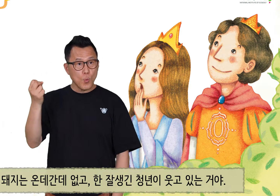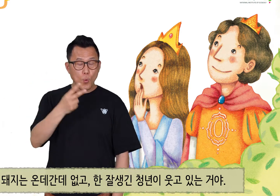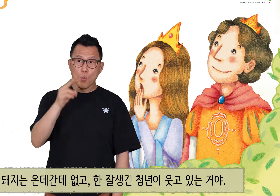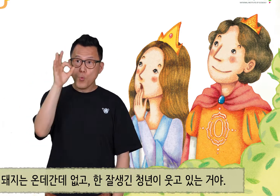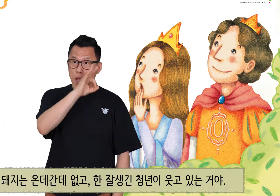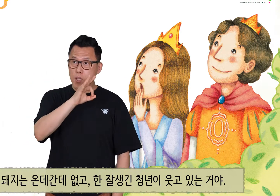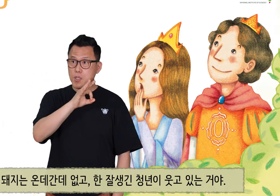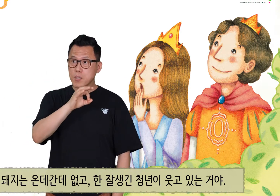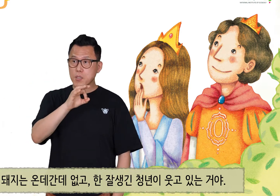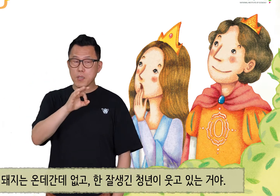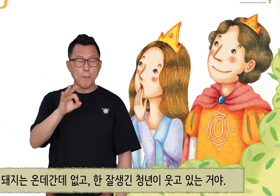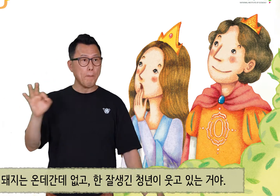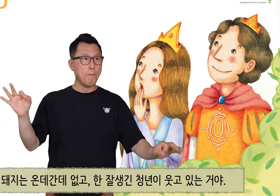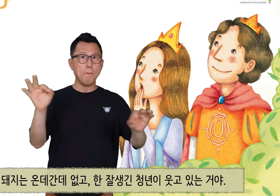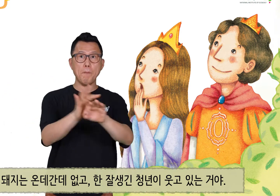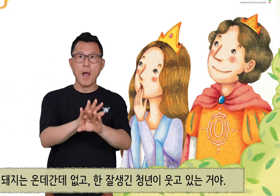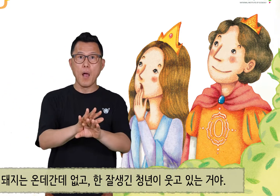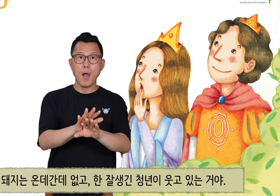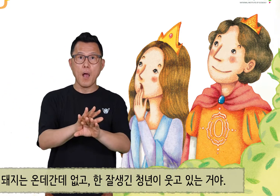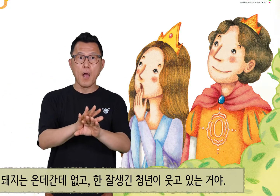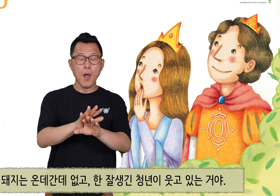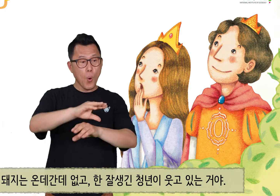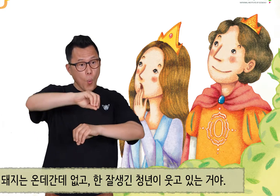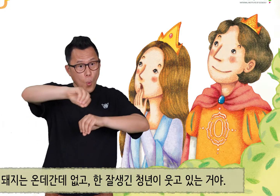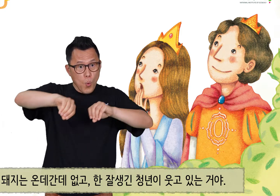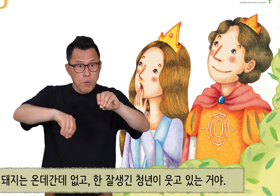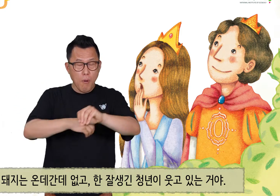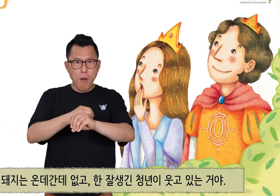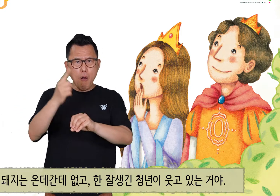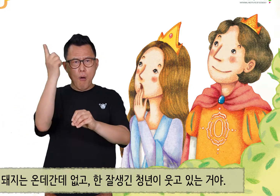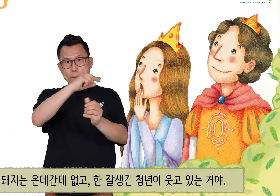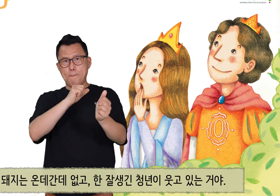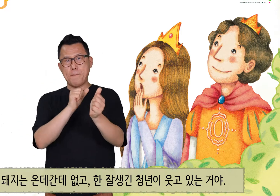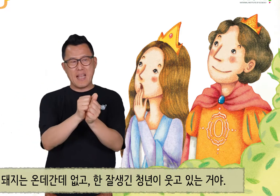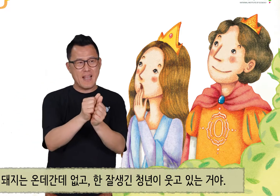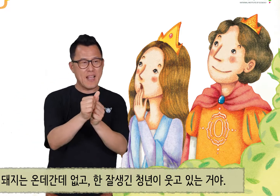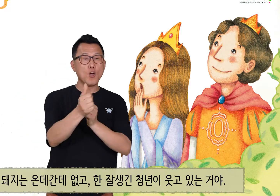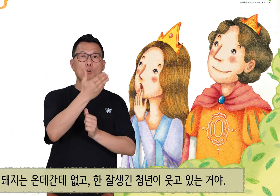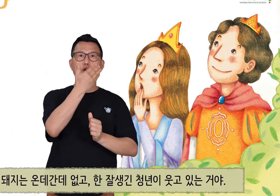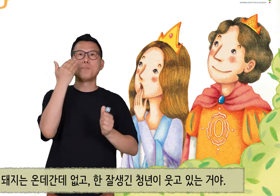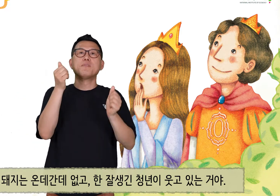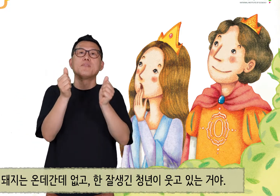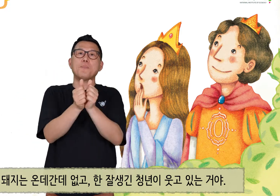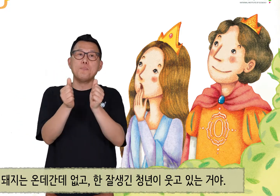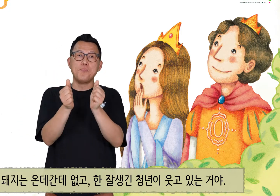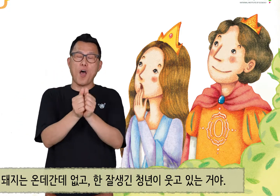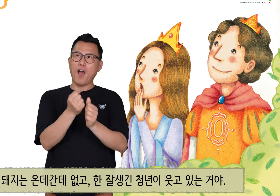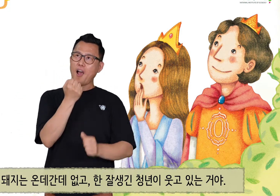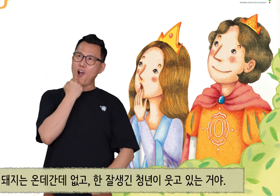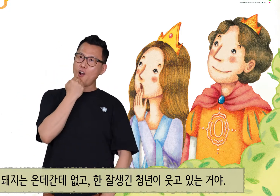그리고 돼지는 온데간데 없고 한 잘생긴 청년이 웃고 있는 거야.